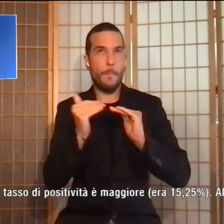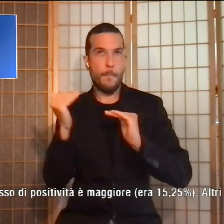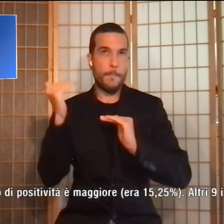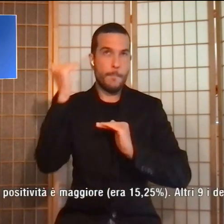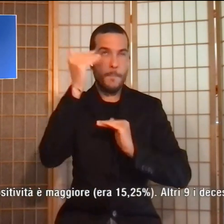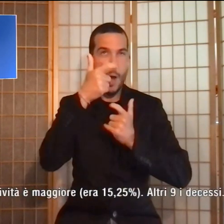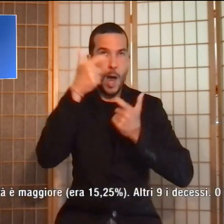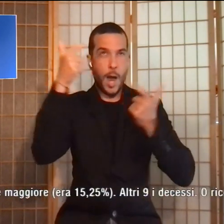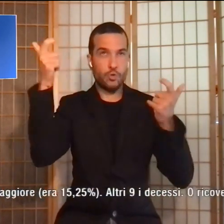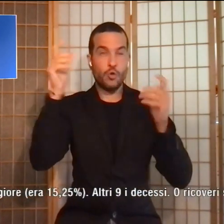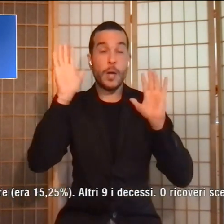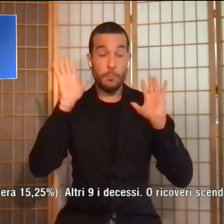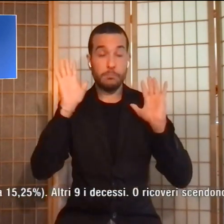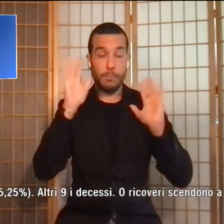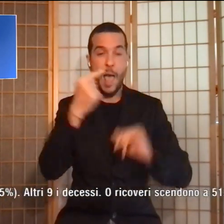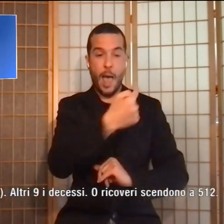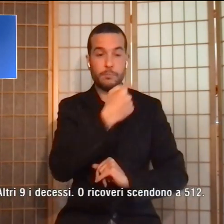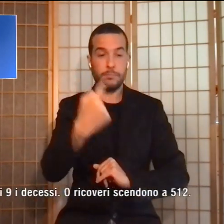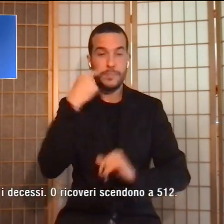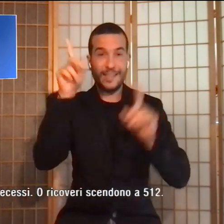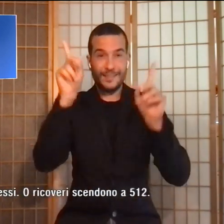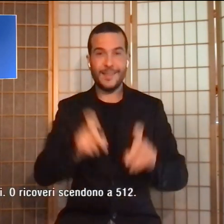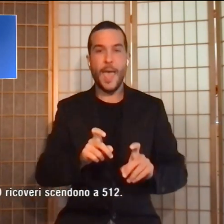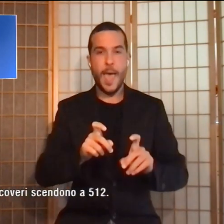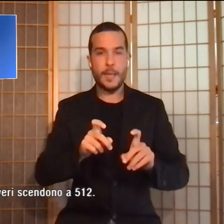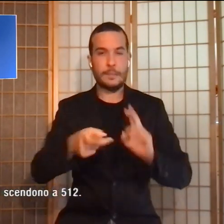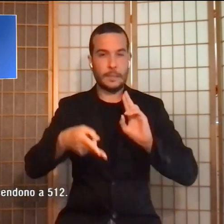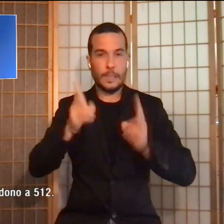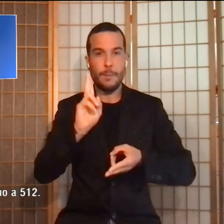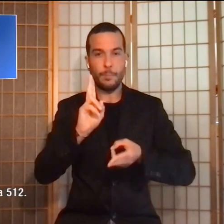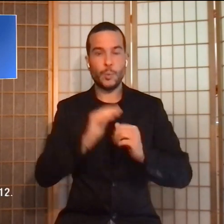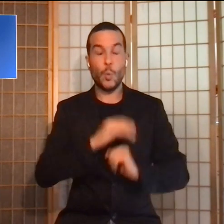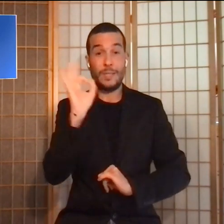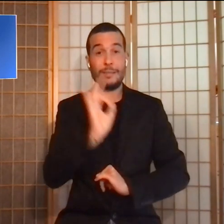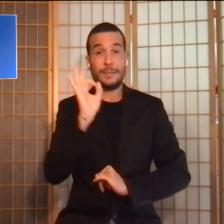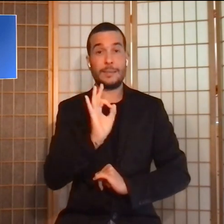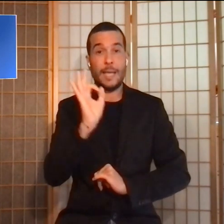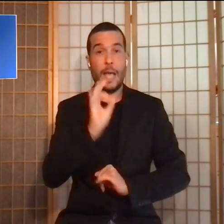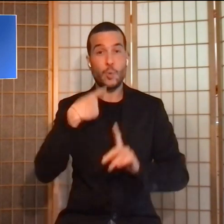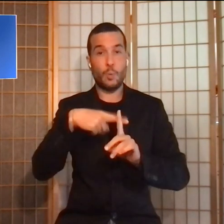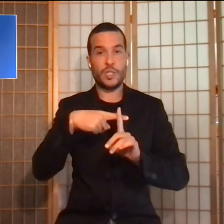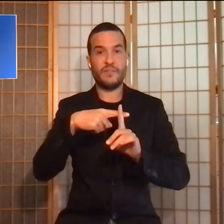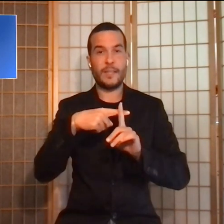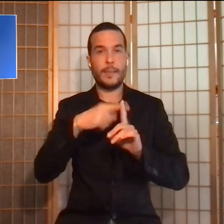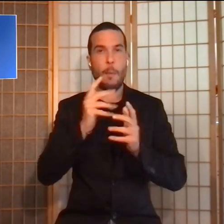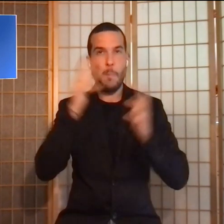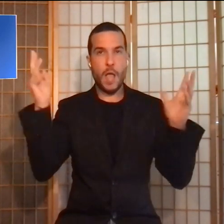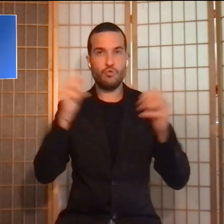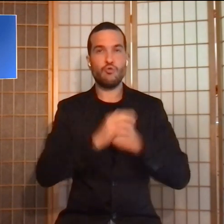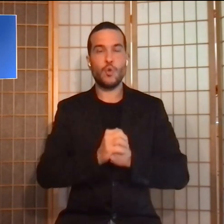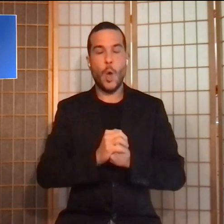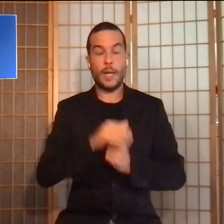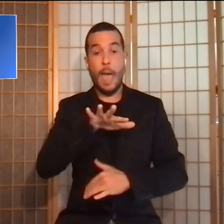di molti più test eseguiti e il tasso di positività è maggiore. Altri 9